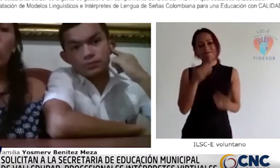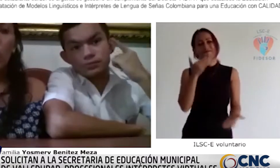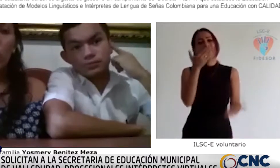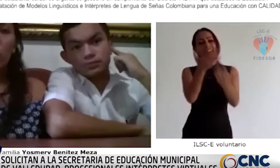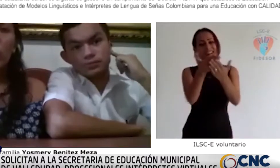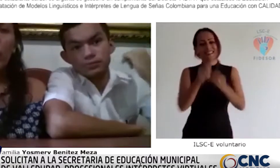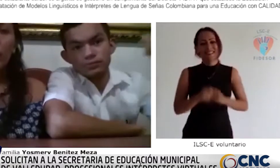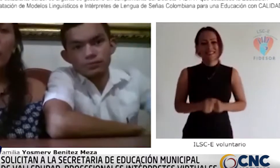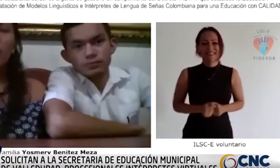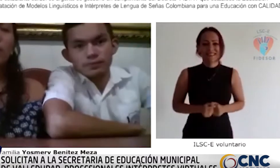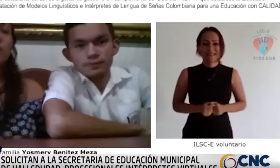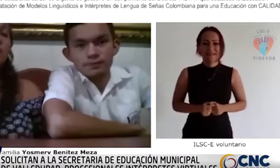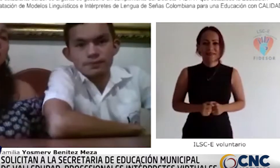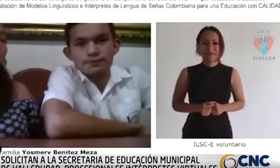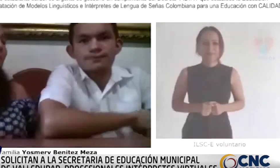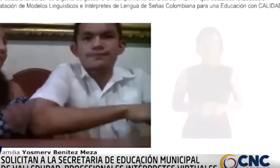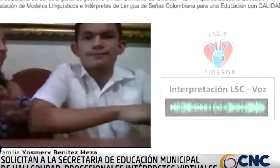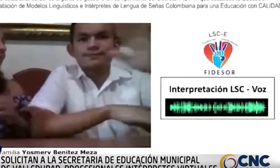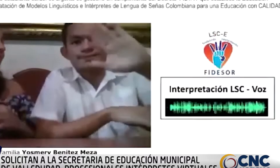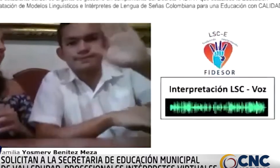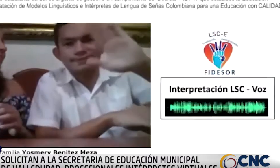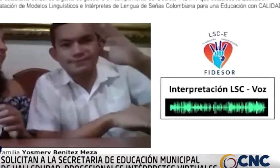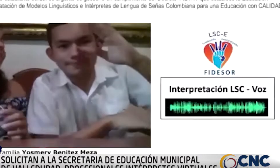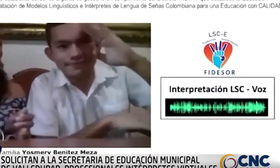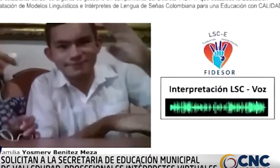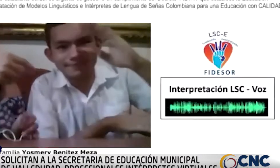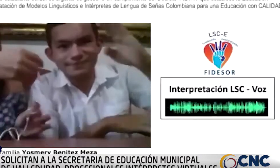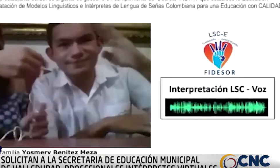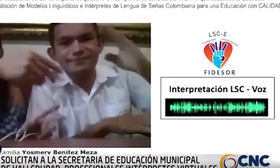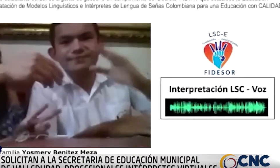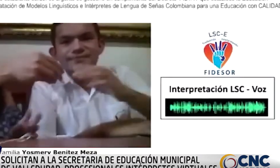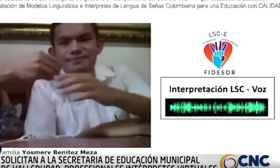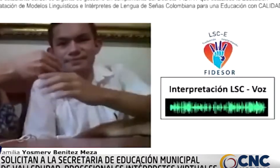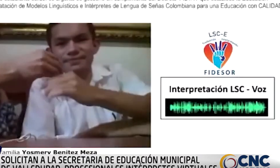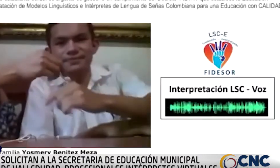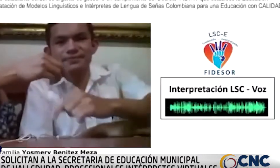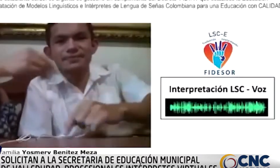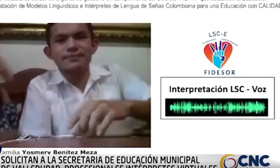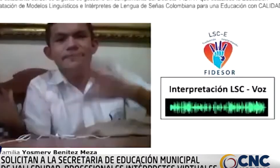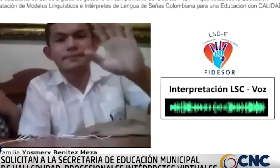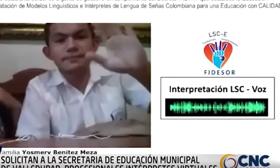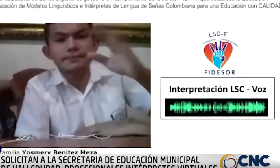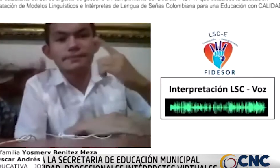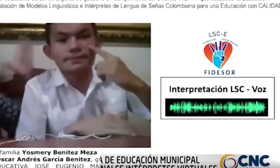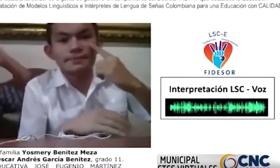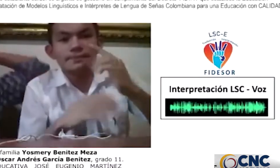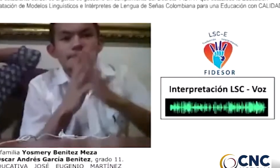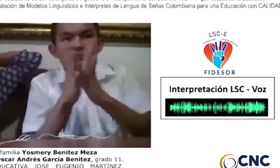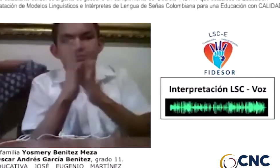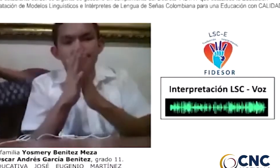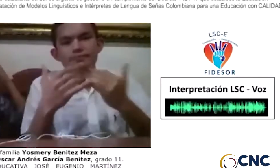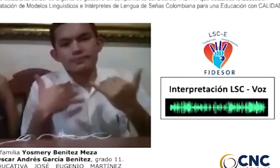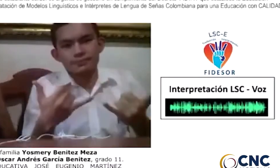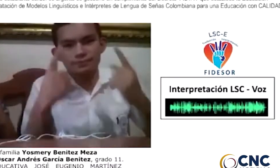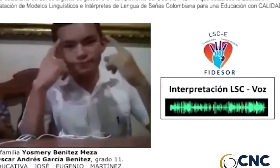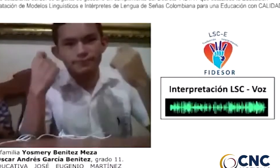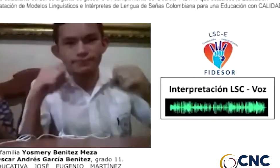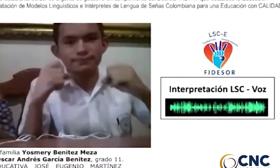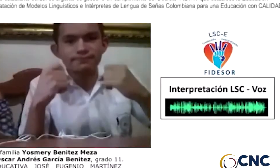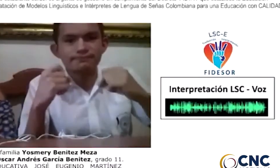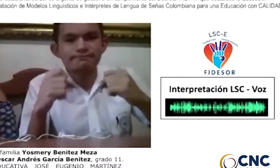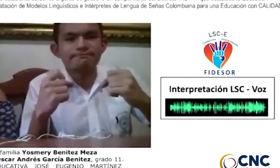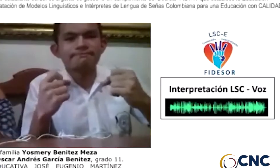de gobierno. Gracias. Hola, saludos. Quiero comentarle con respecto a nuestra